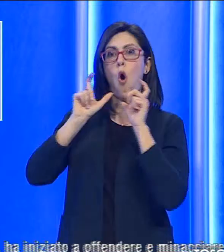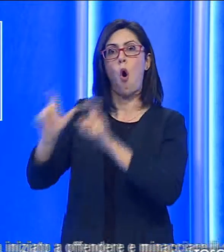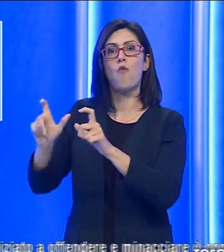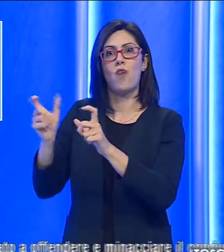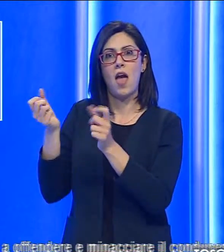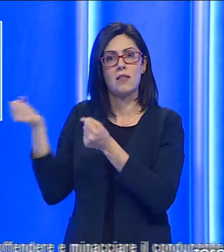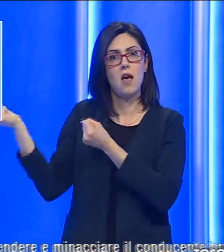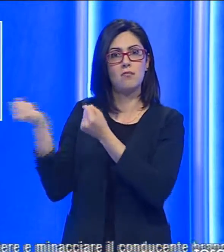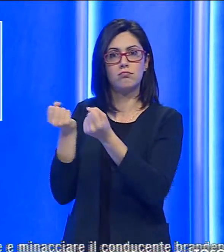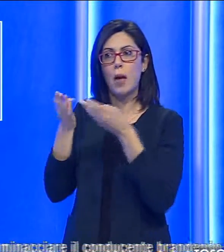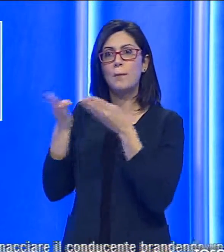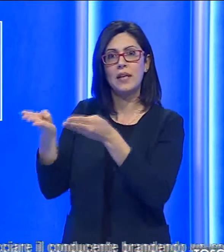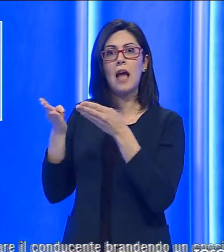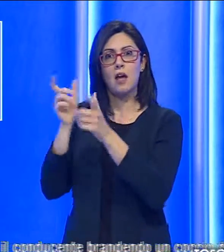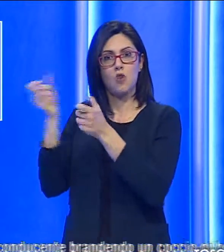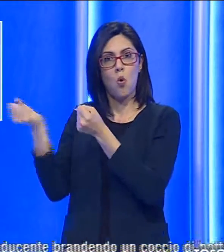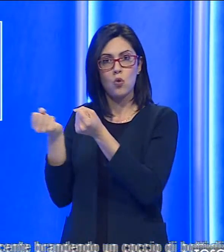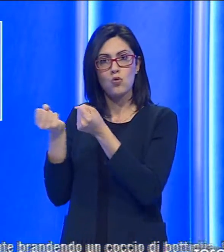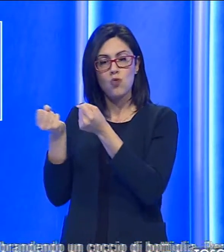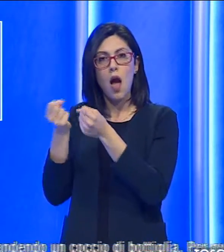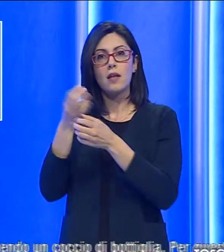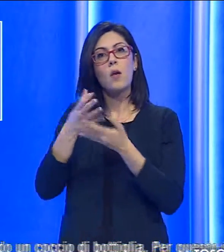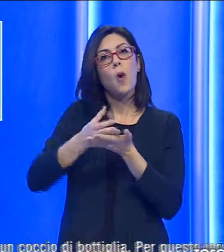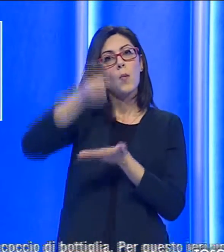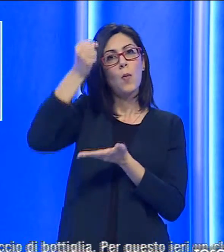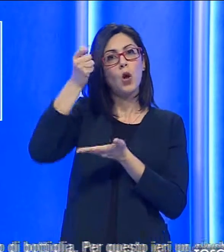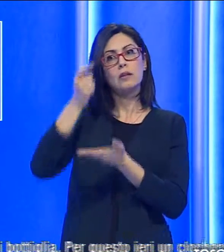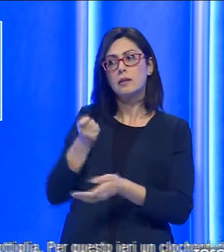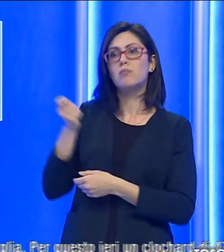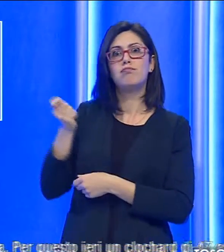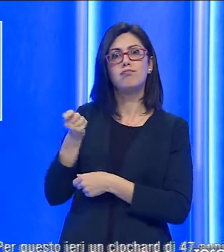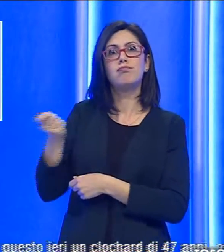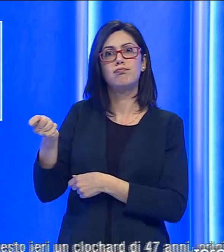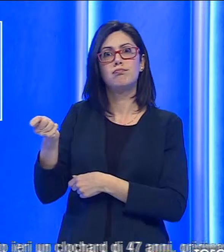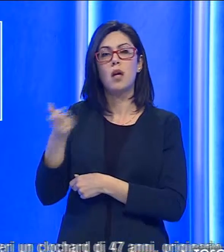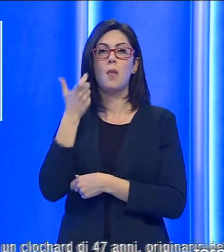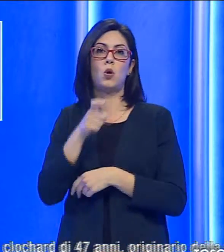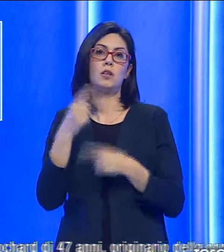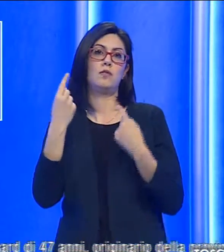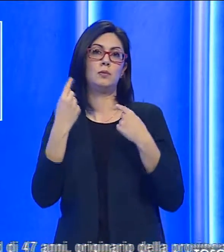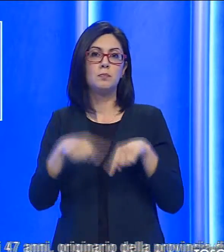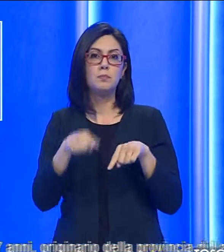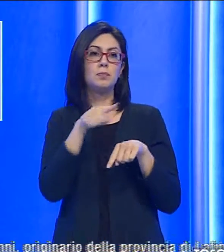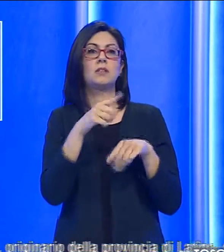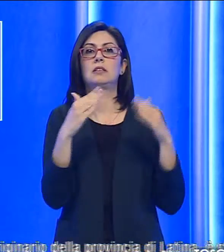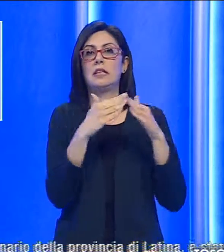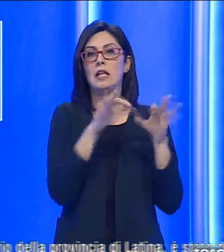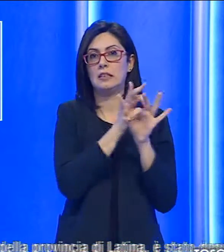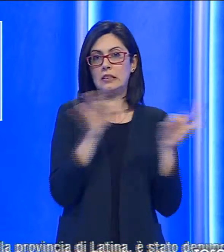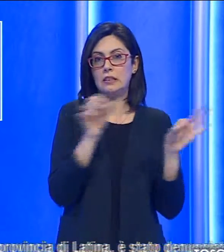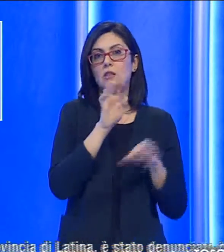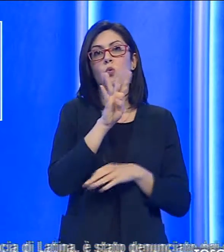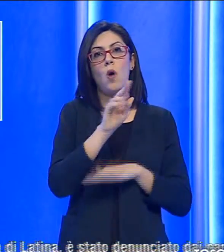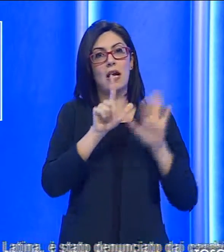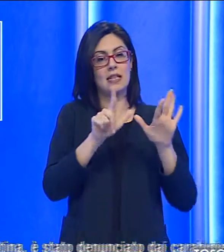il conducente brandendo un coccio di bottiglia. Per questo ieri un clochar di 47